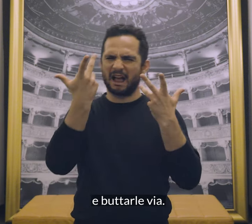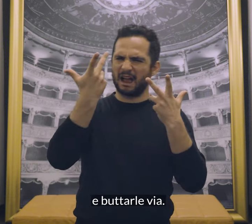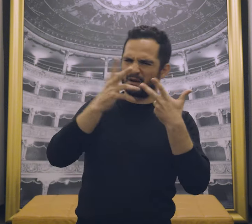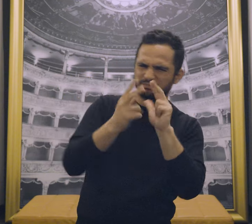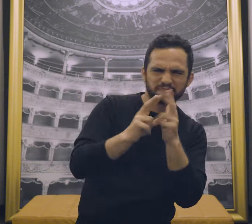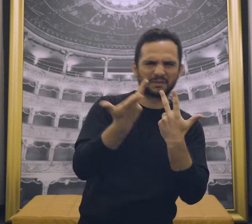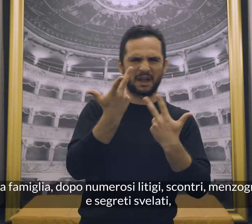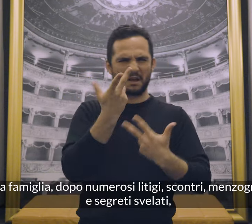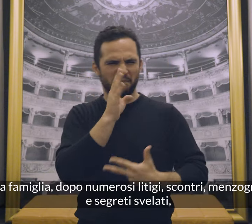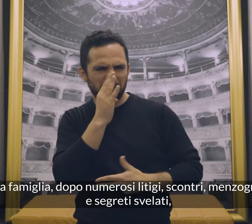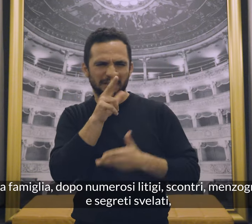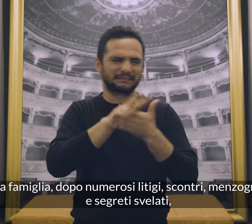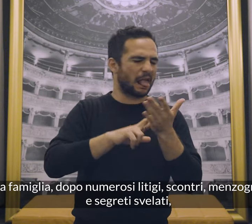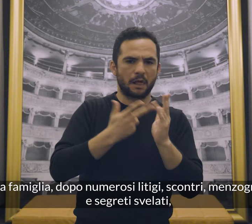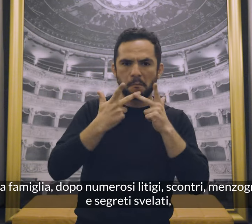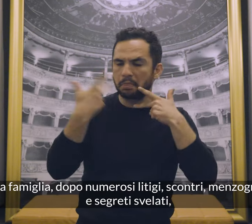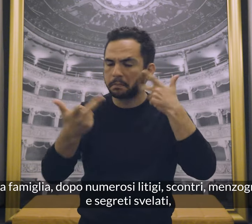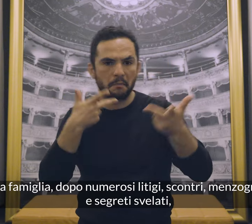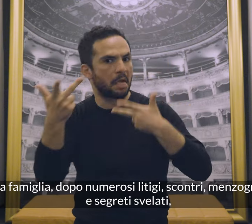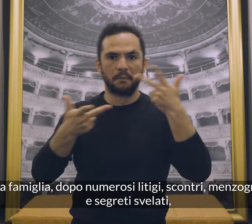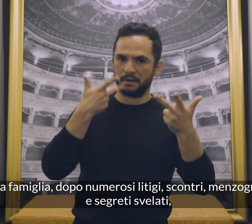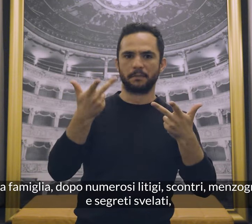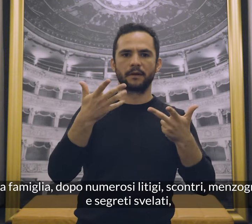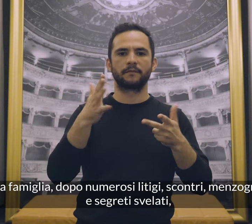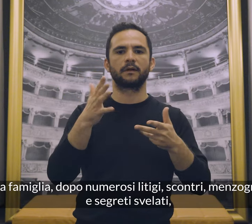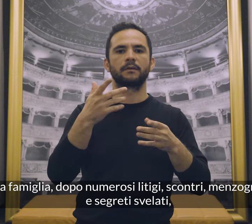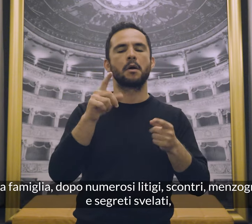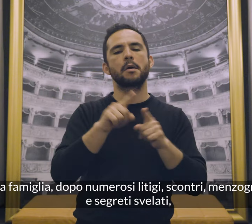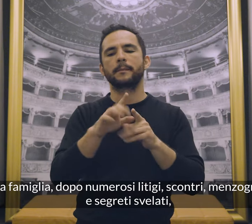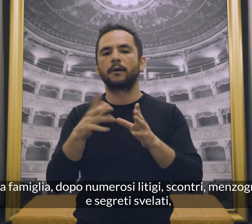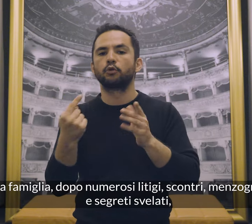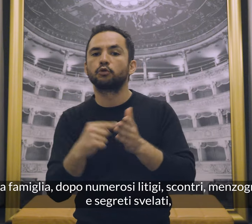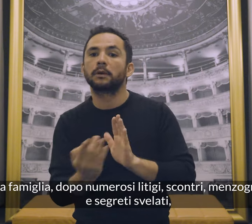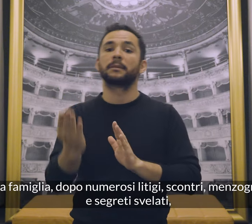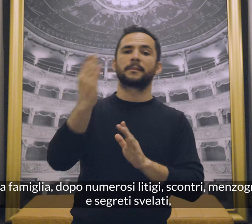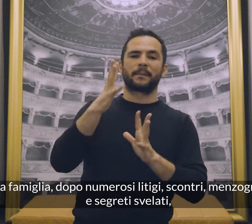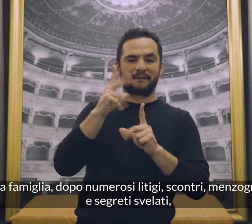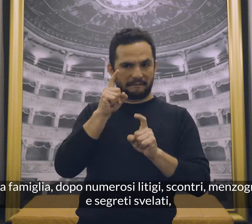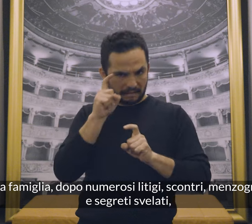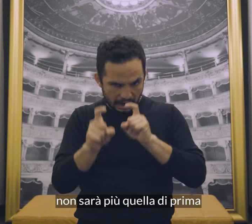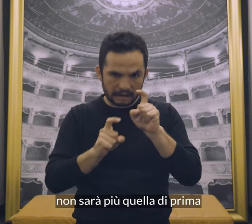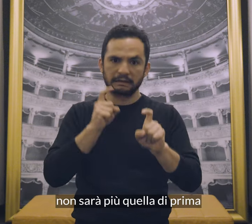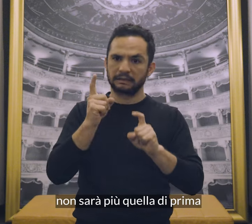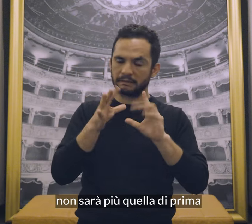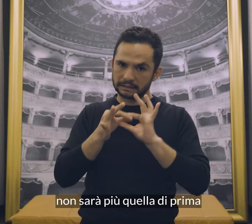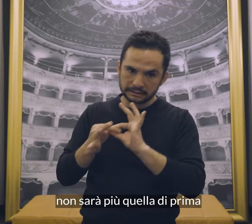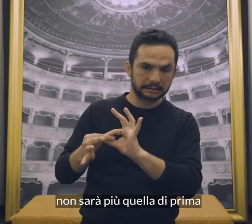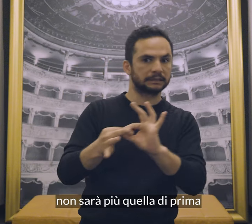La famiglia, dopo numerosi litigi, scontri, menzogne e segreti svelati, non sarà più quella di